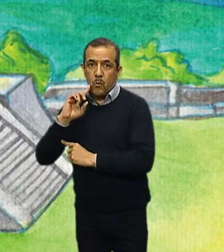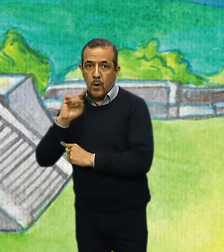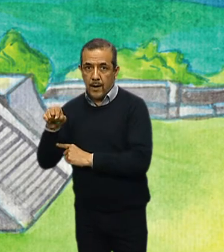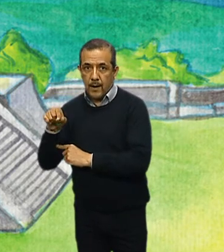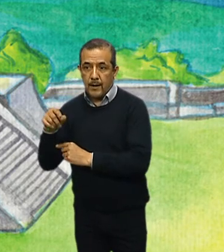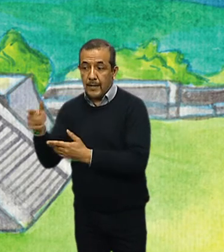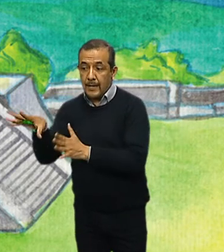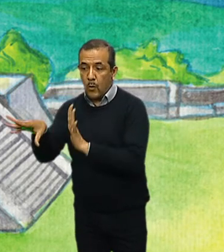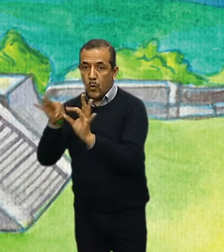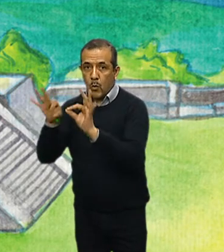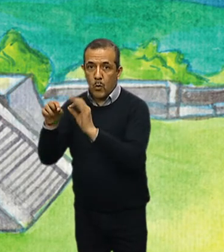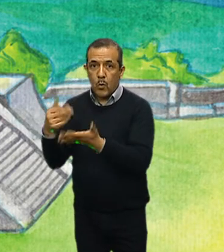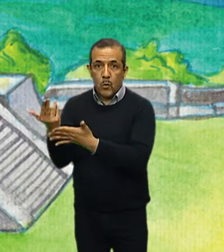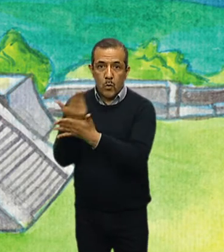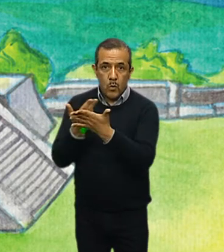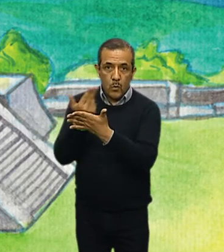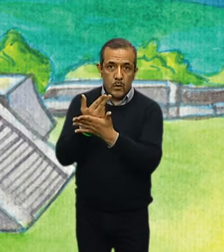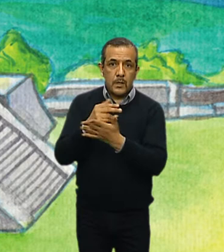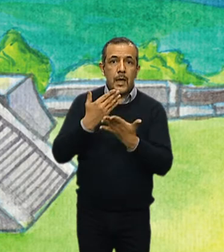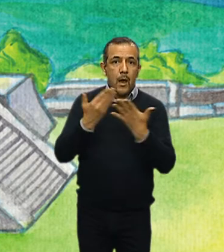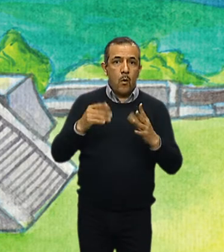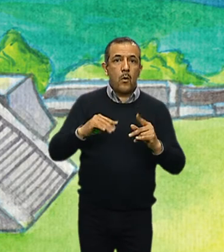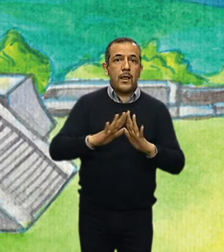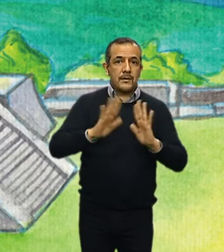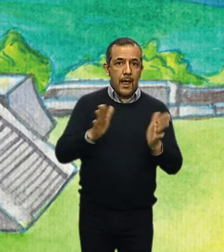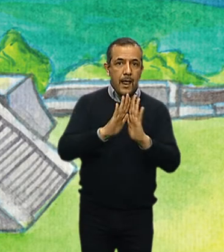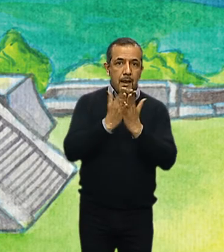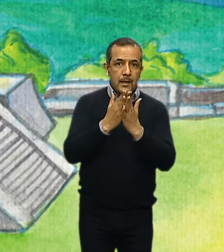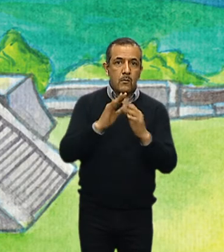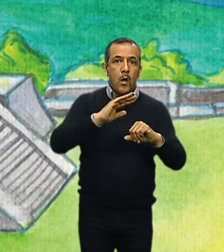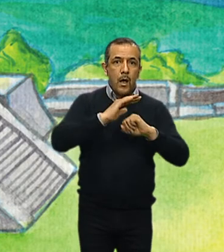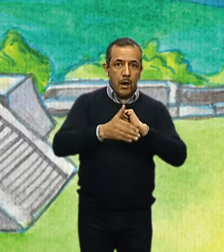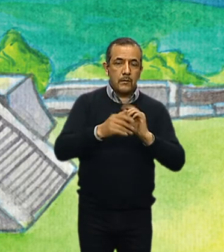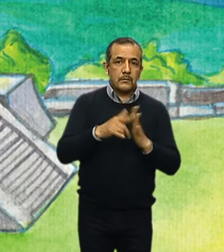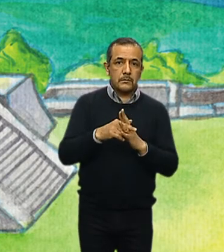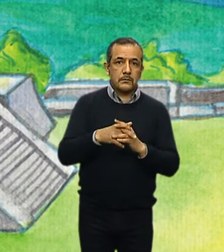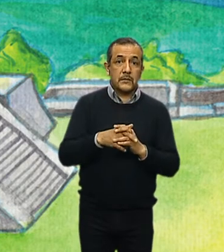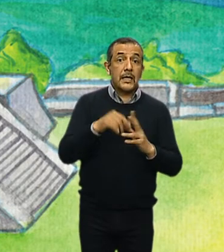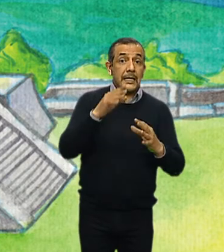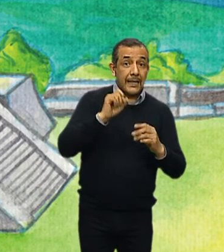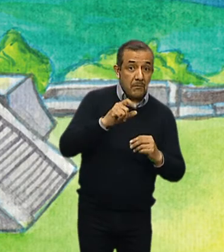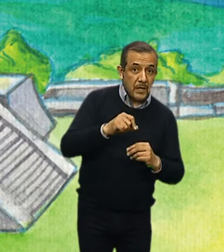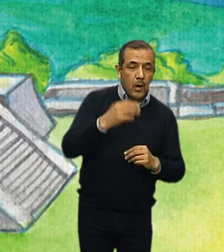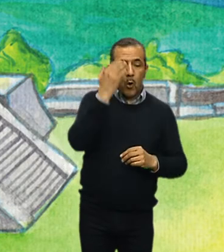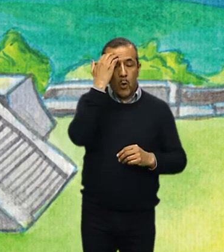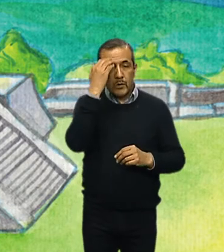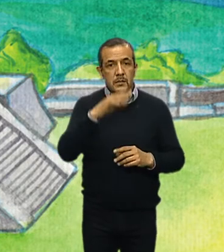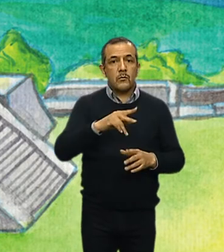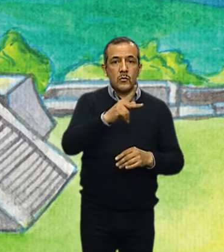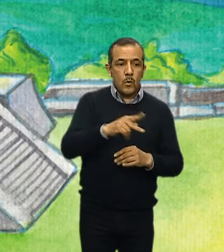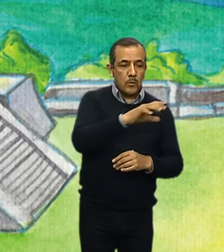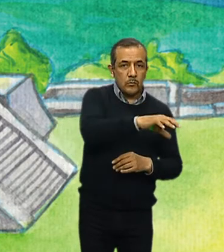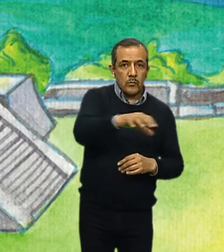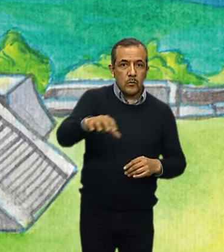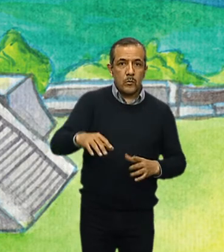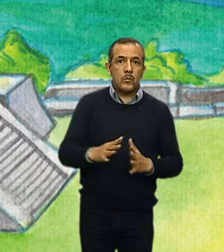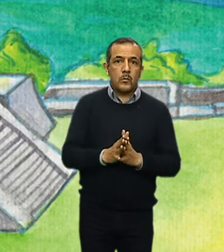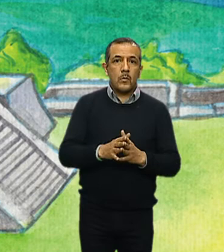pudimos llegar a la meta. Aprendimos sobre la cultura de los pueblos que habitaron Xochicalco, sobre los monumentos,